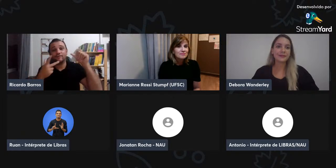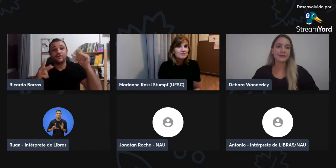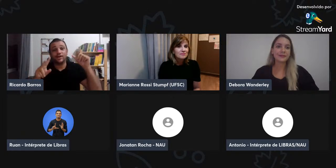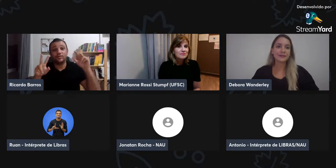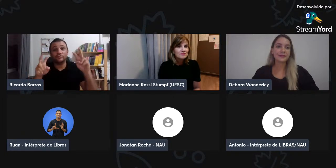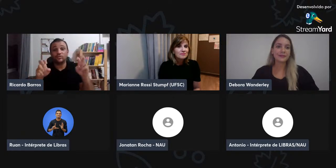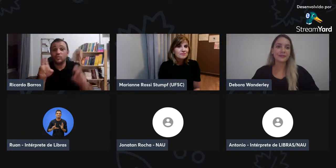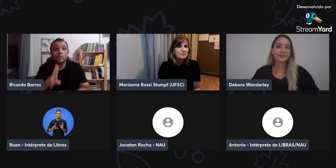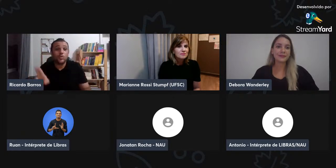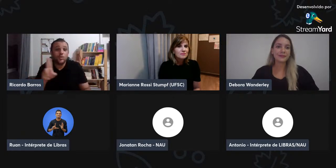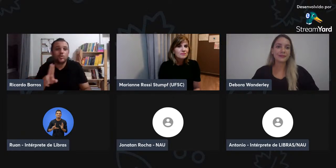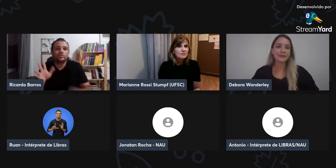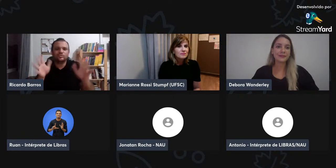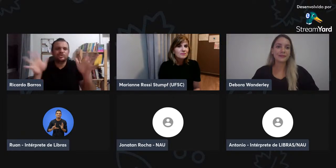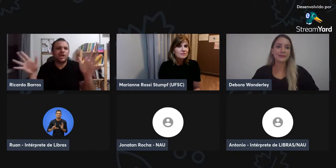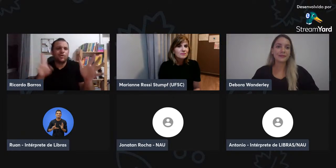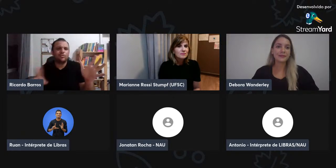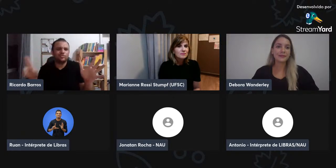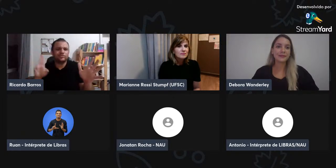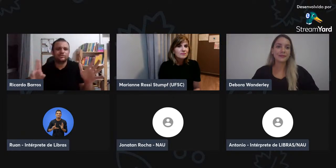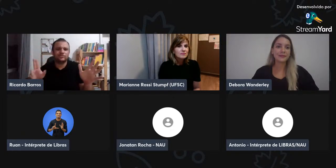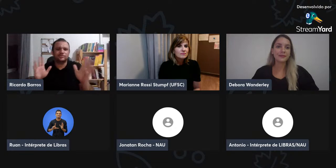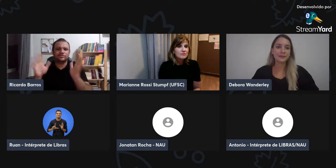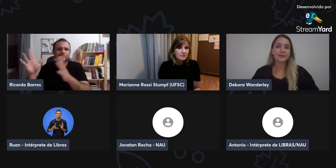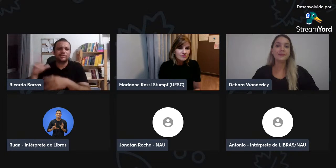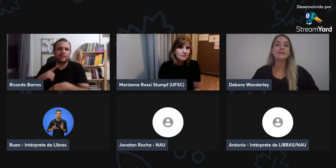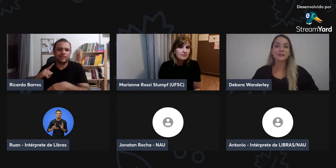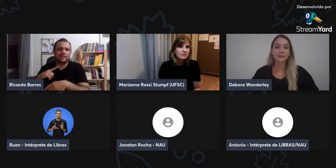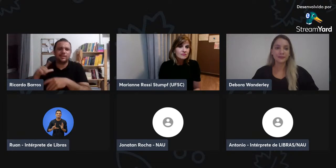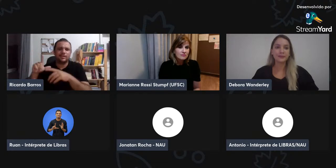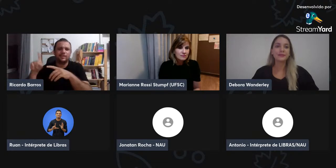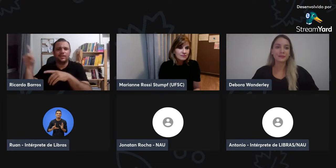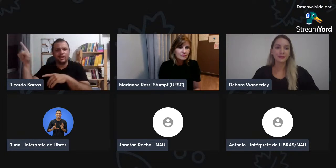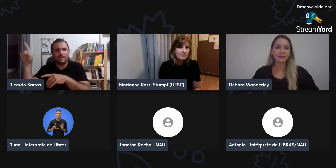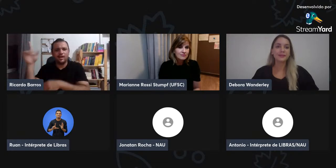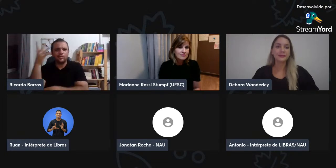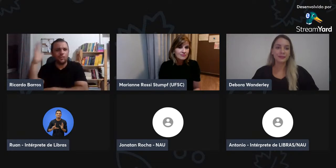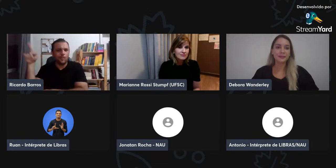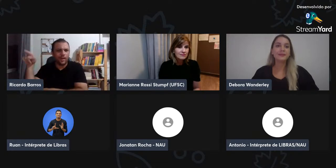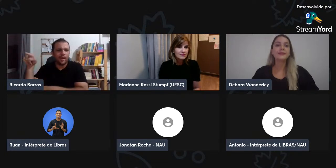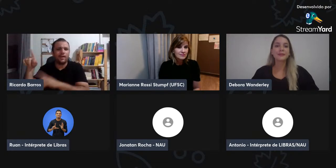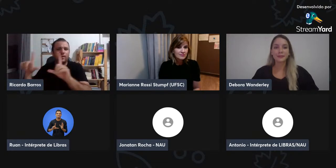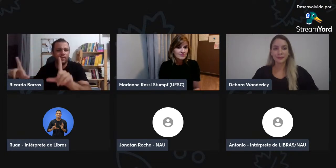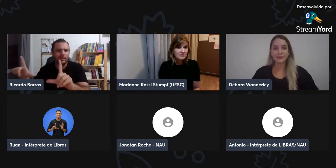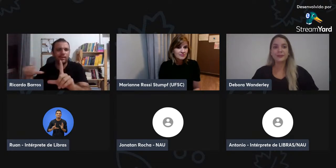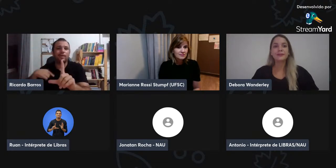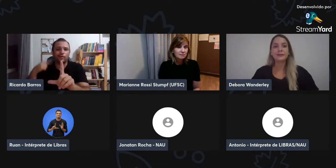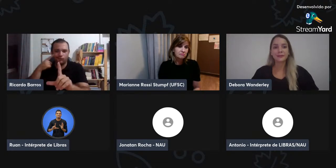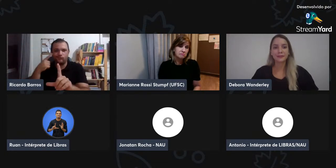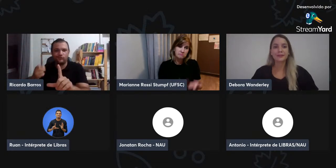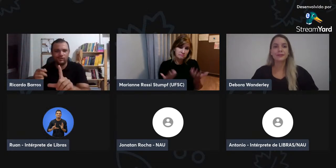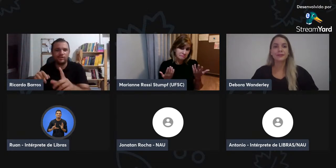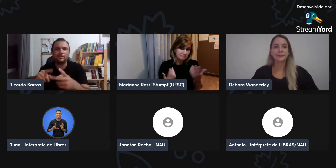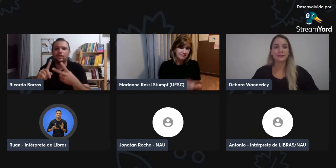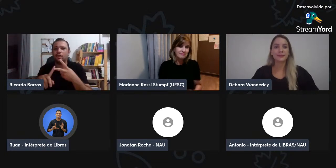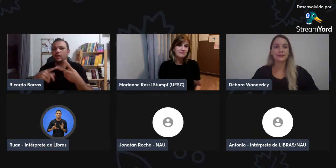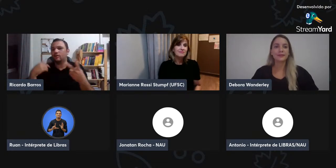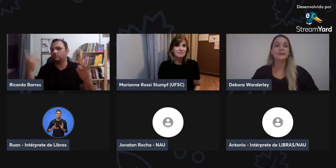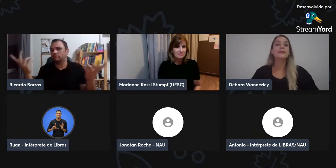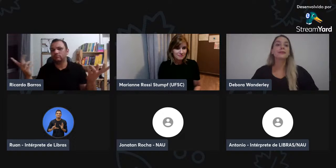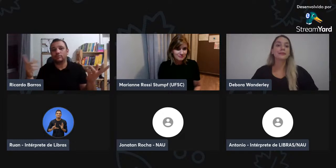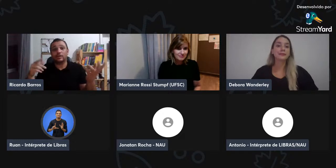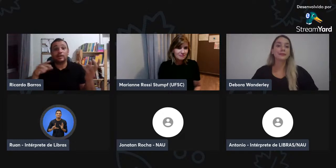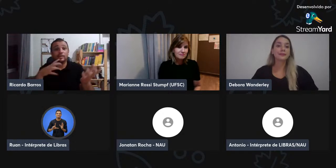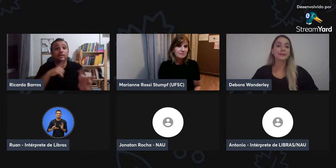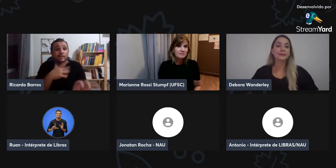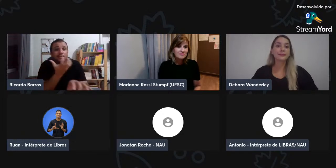Então é muito interessante que a professora Mariane falou que já é muito utilizado no parque,